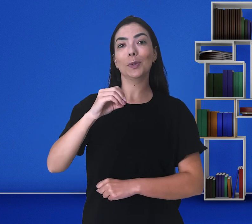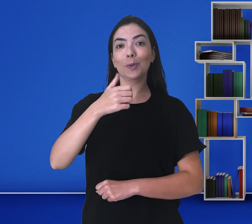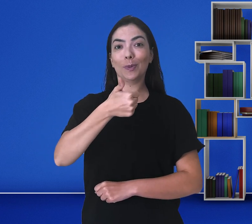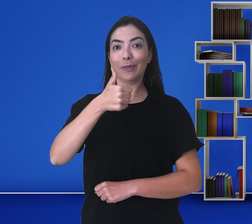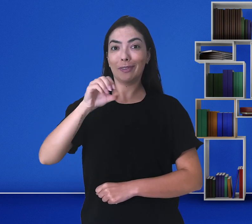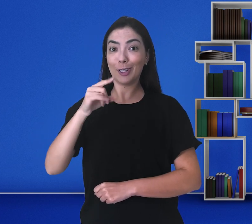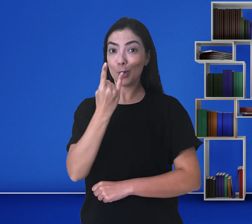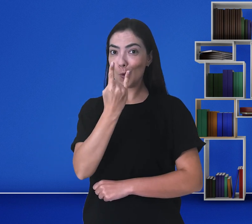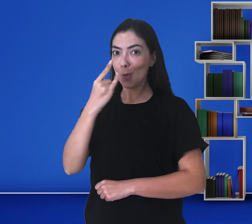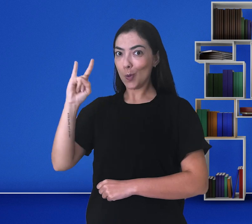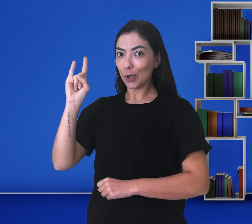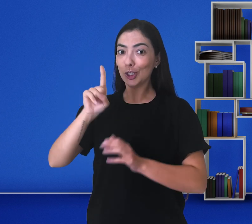de 2010.